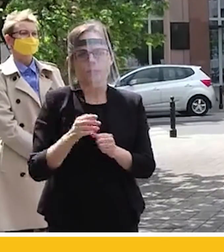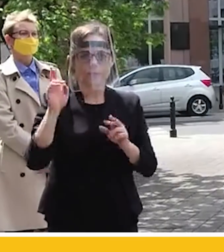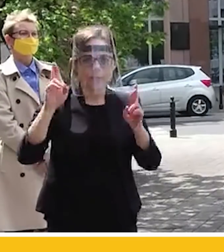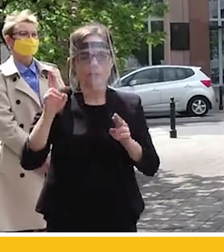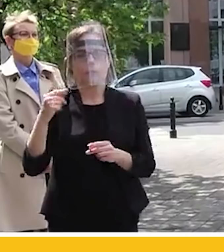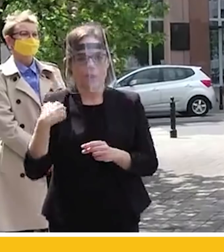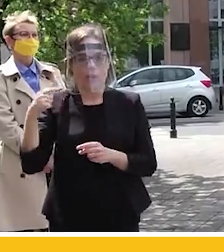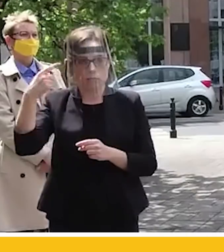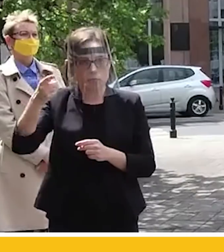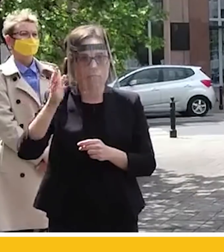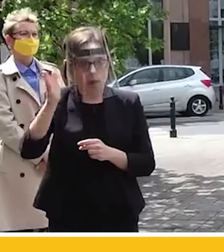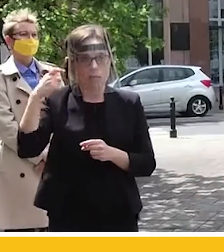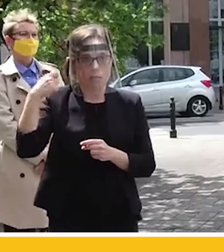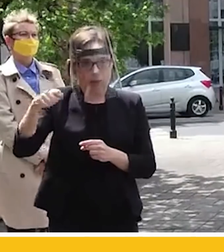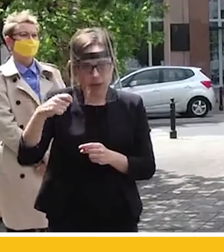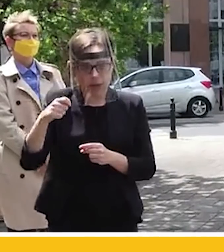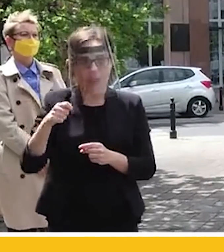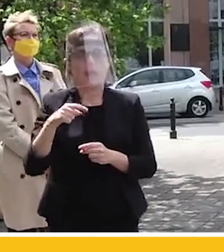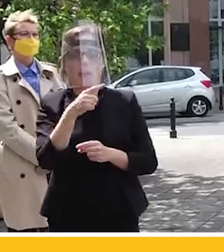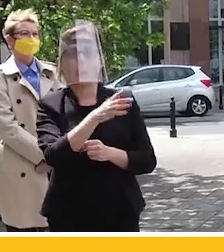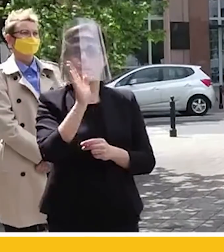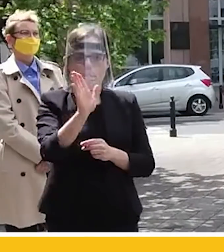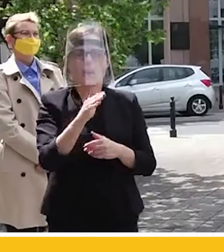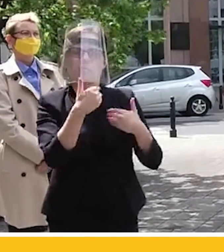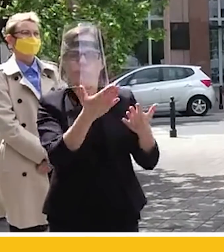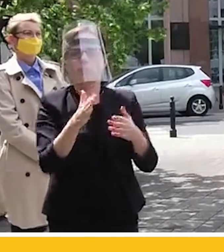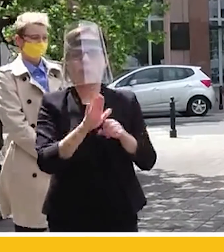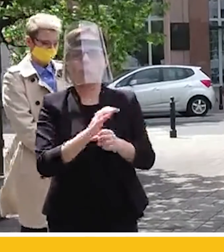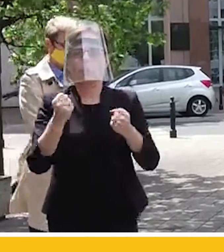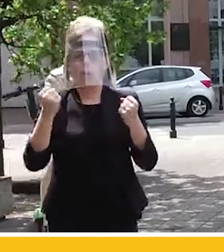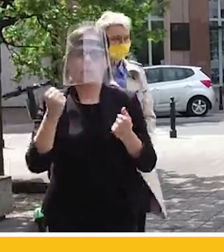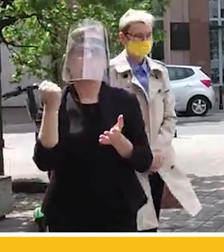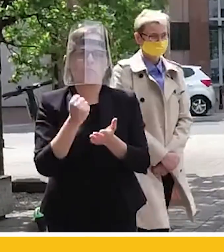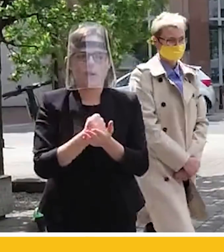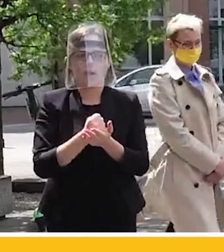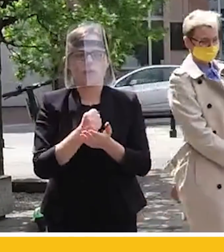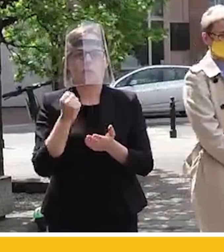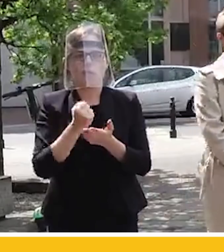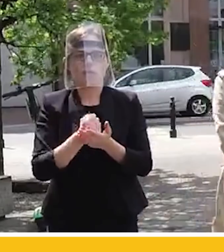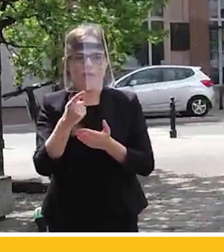prezydentem, pełnomocnik prezydenta do spraw osób wykluczonych. Ada, bardzo cię proszę.